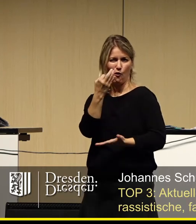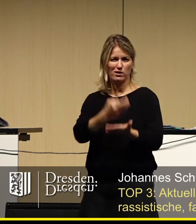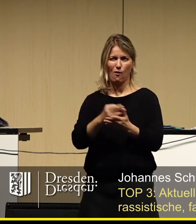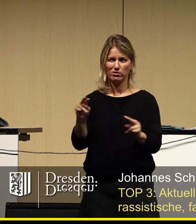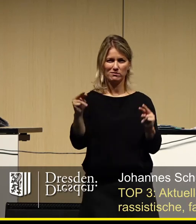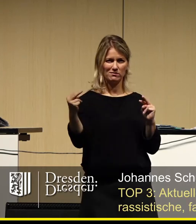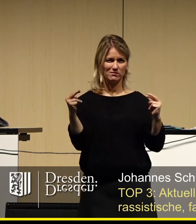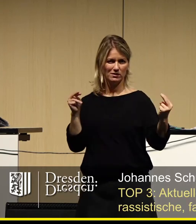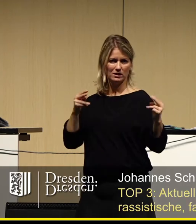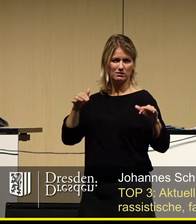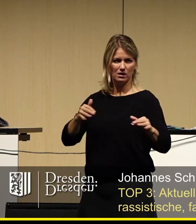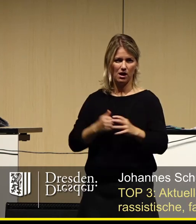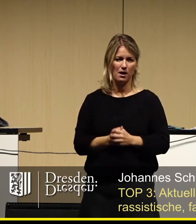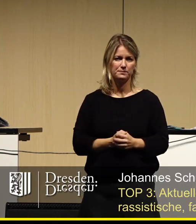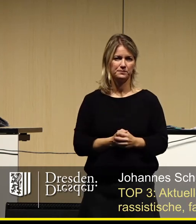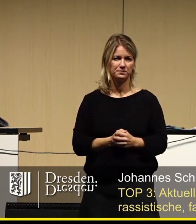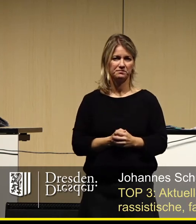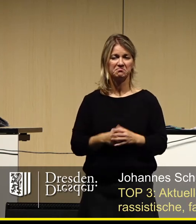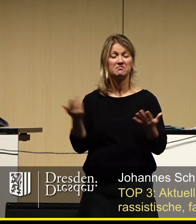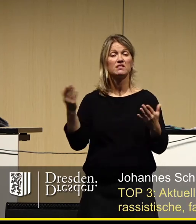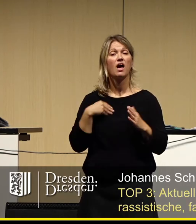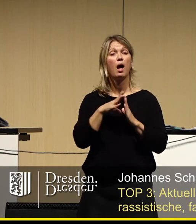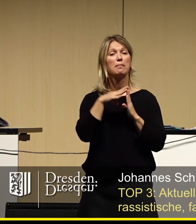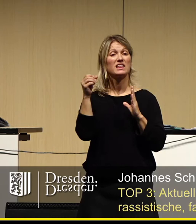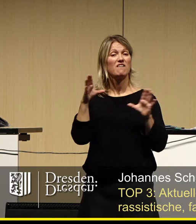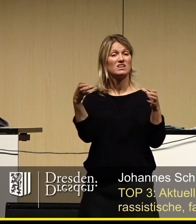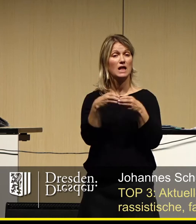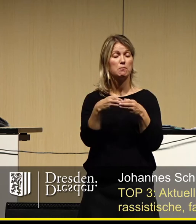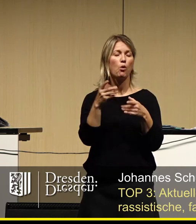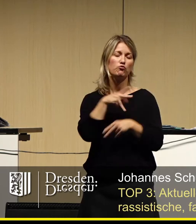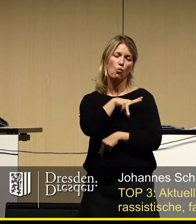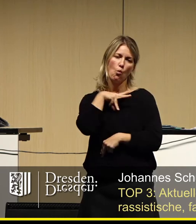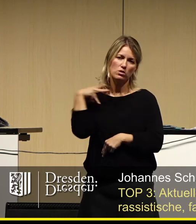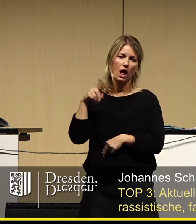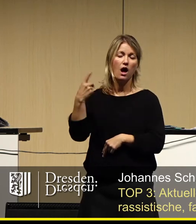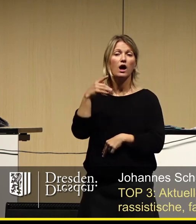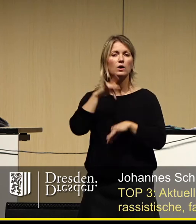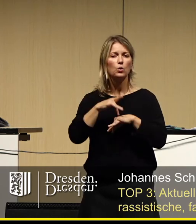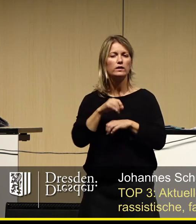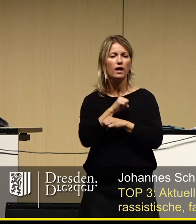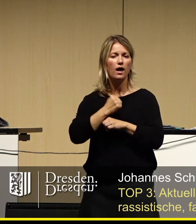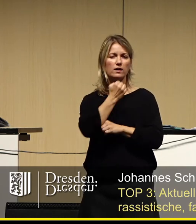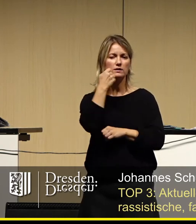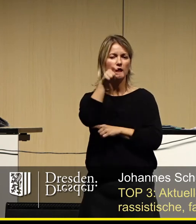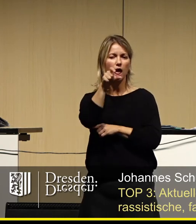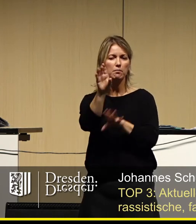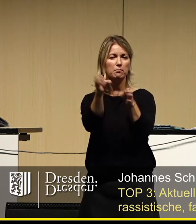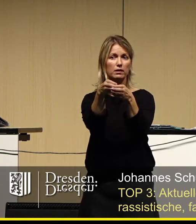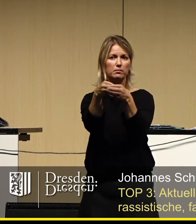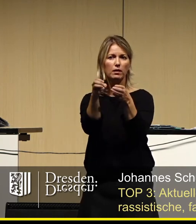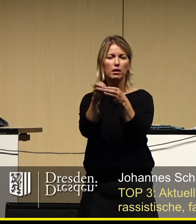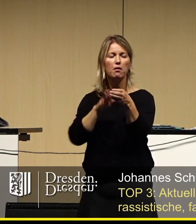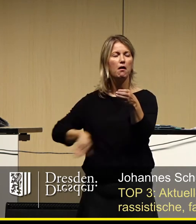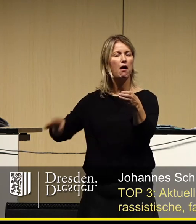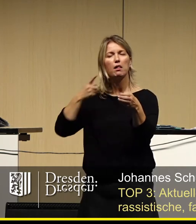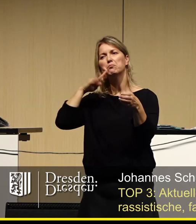Viel zu lange wurde die Bedeutung der Pegida-Versammlungen für die Vernetzung rechtsextremer Personen und Gruppen ignoriert bzw.